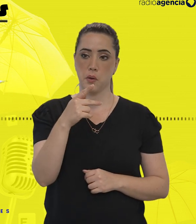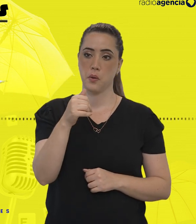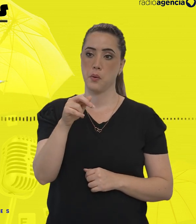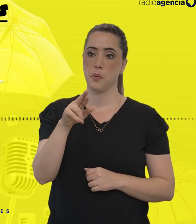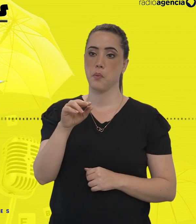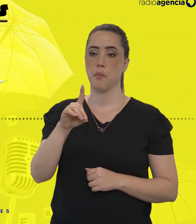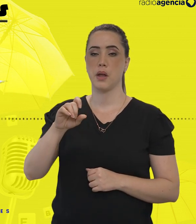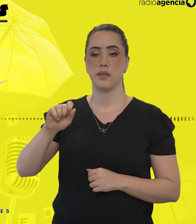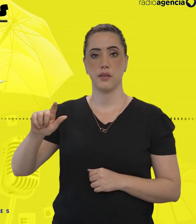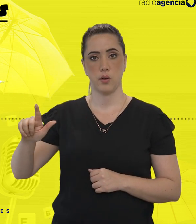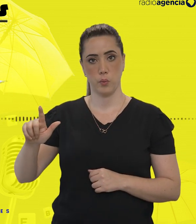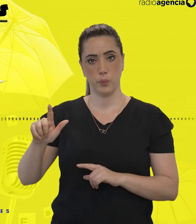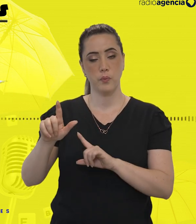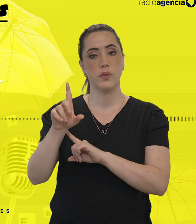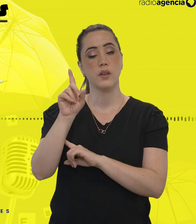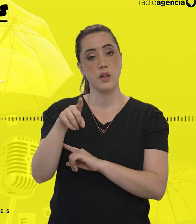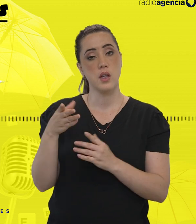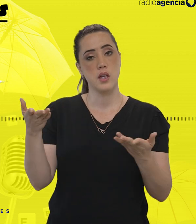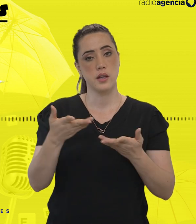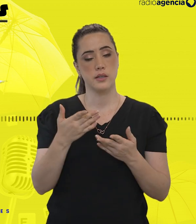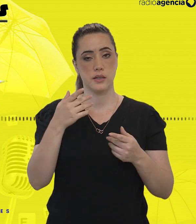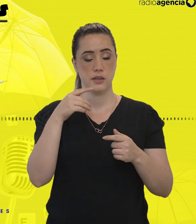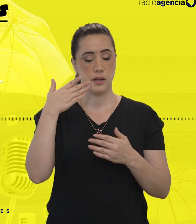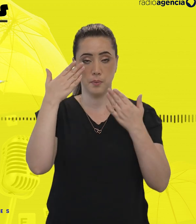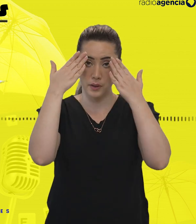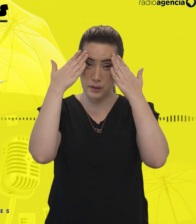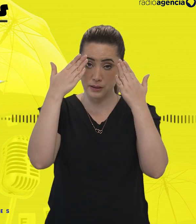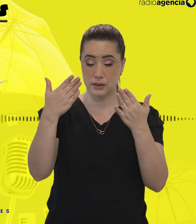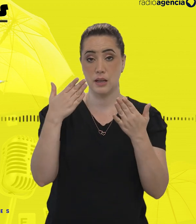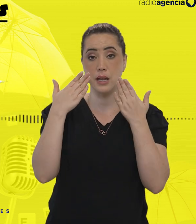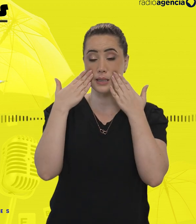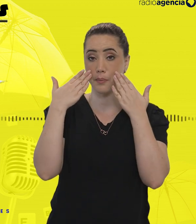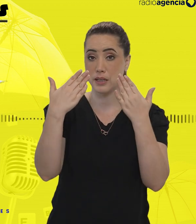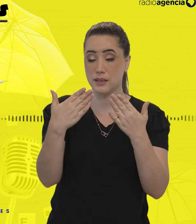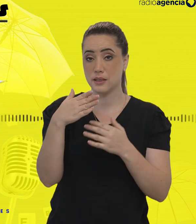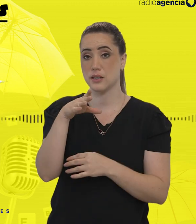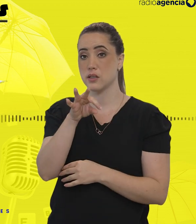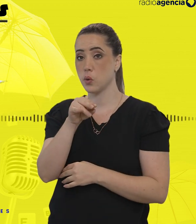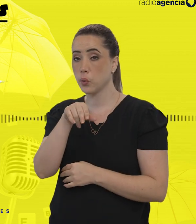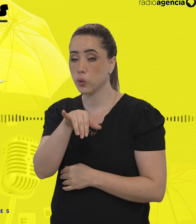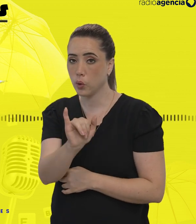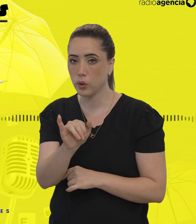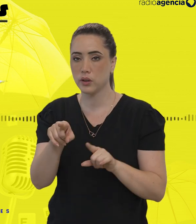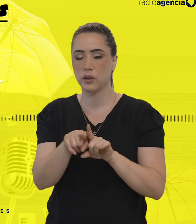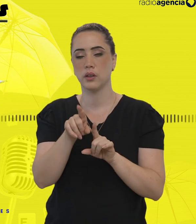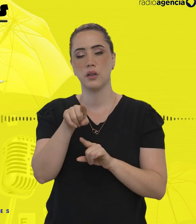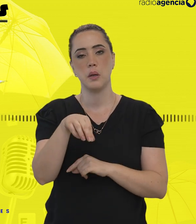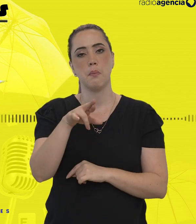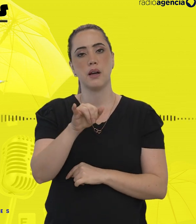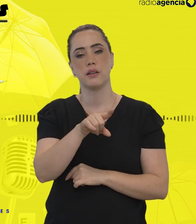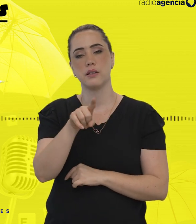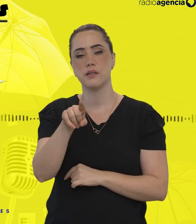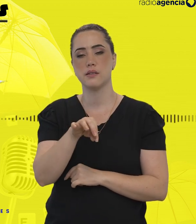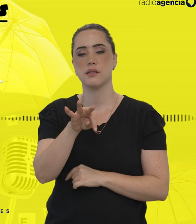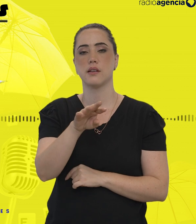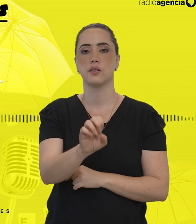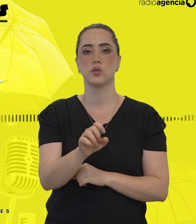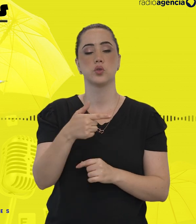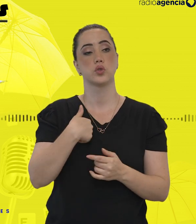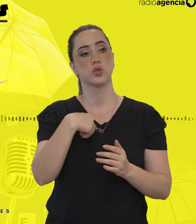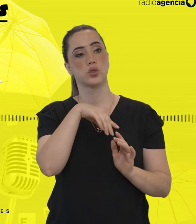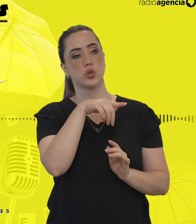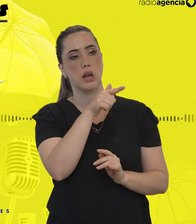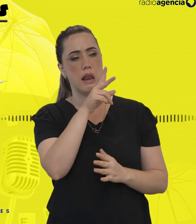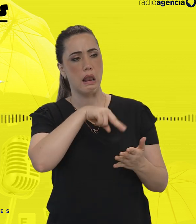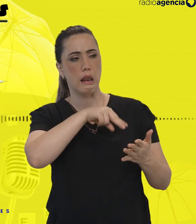Maria, o Pardal, e nesse episódio, a operação de áudio de Tony Godoy e Lúcia Safatle. A Marisette de Souza faz as vozes das leituras de